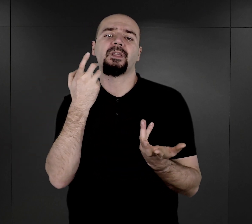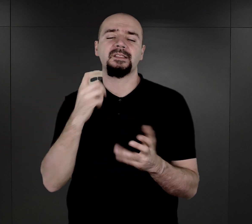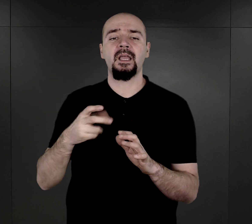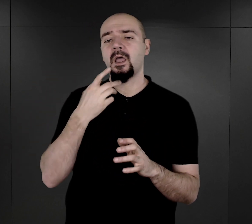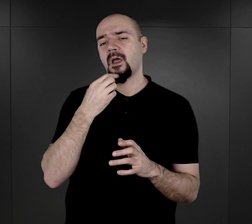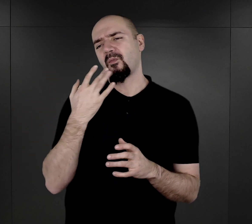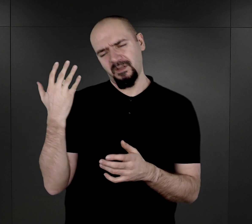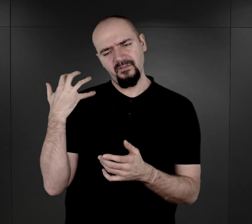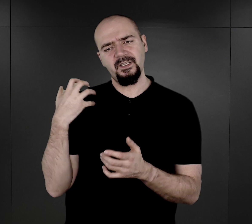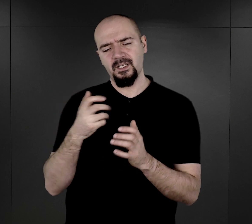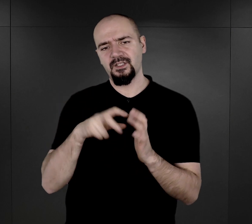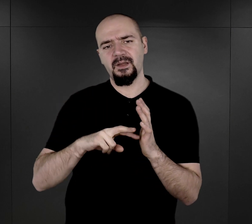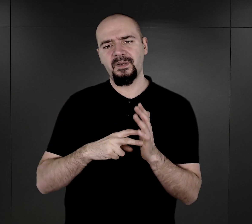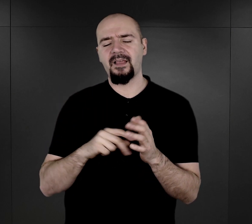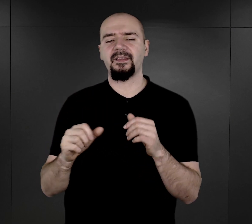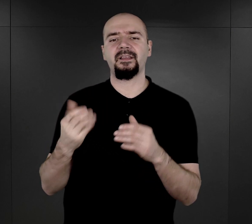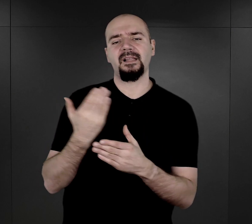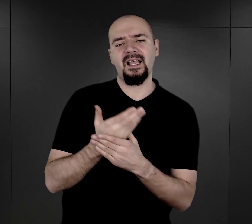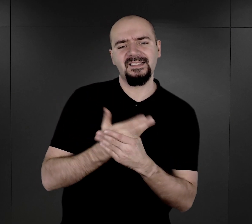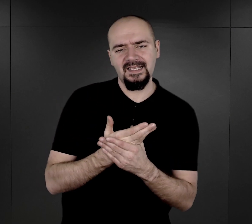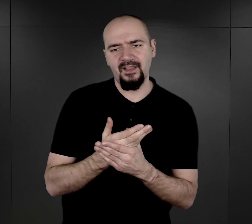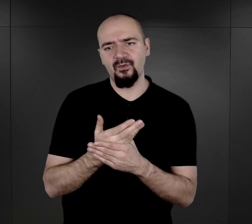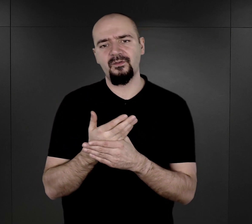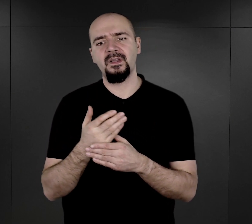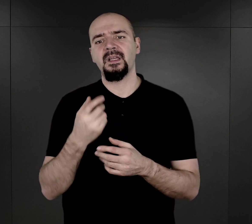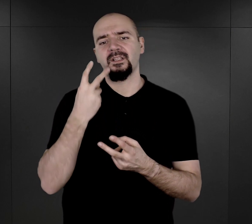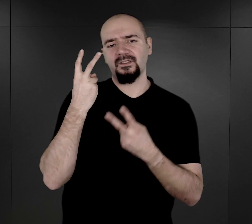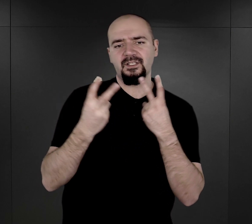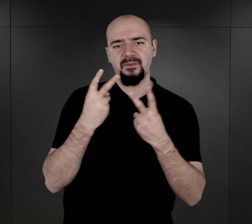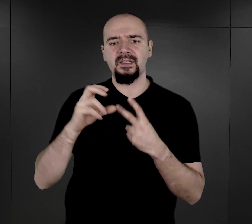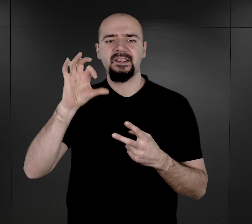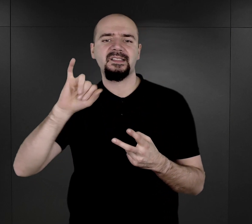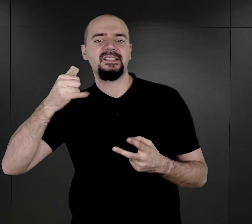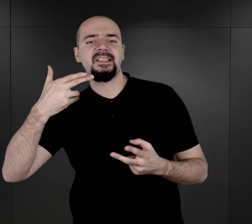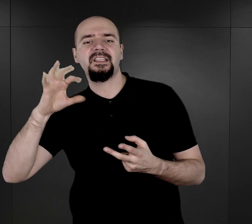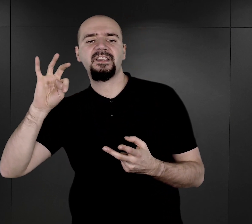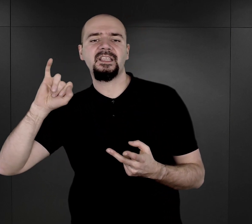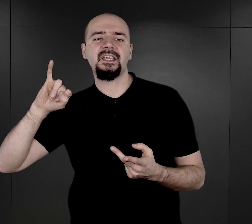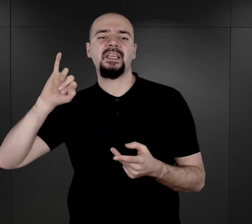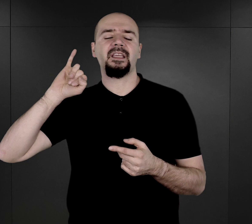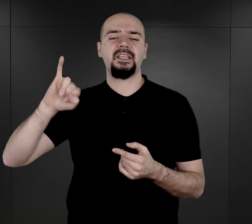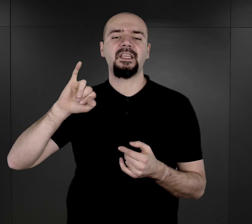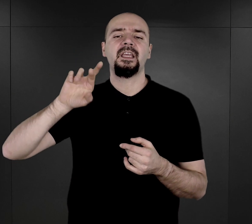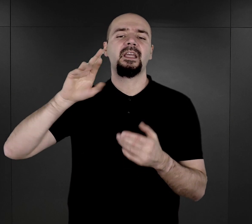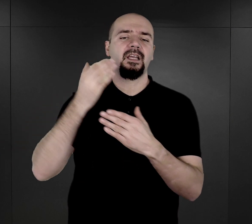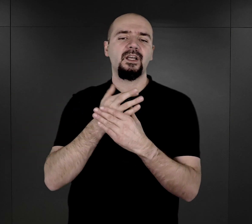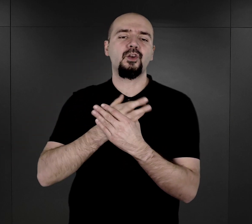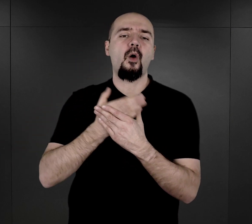Romów, w tych dokumentach znajdziemy tutaj jeszcze jedno określenie Sinti i Romów. Chodzi tutaj o właśnie te grupy